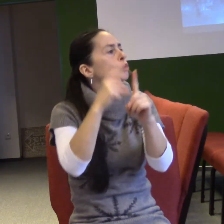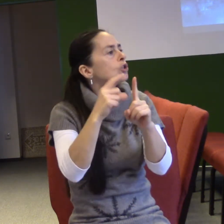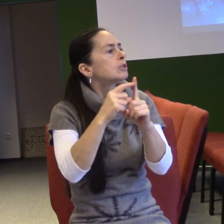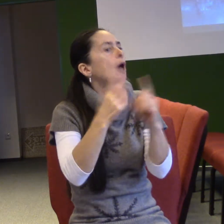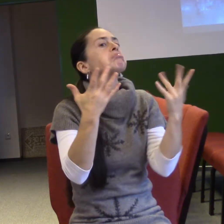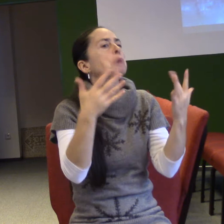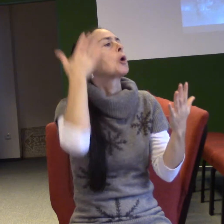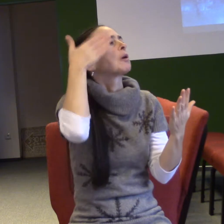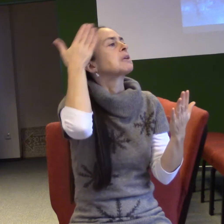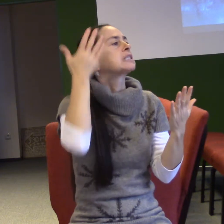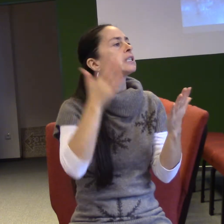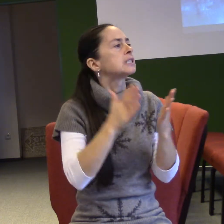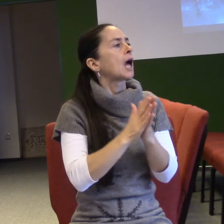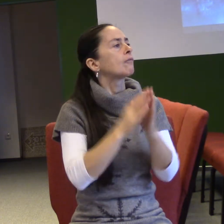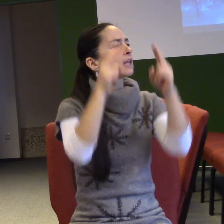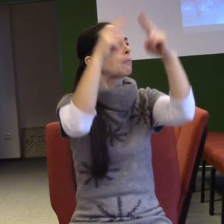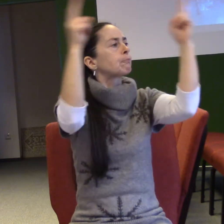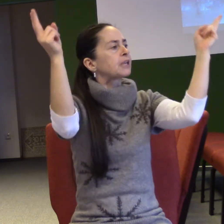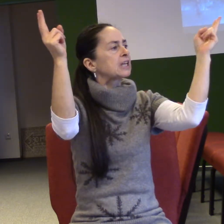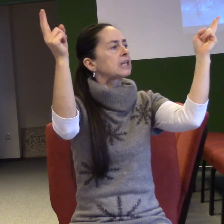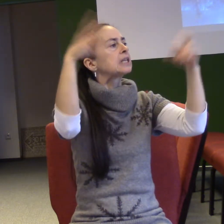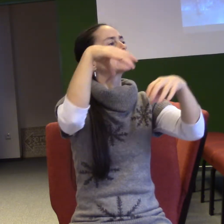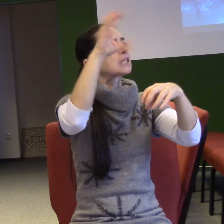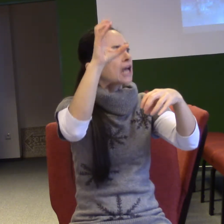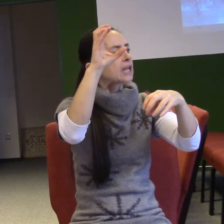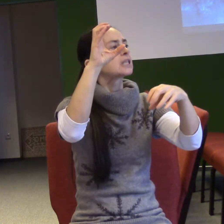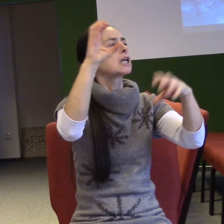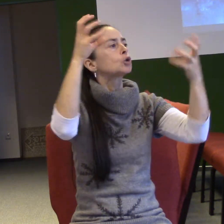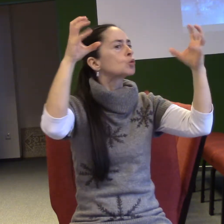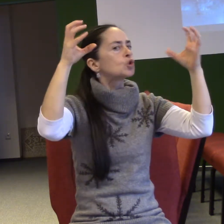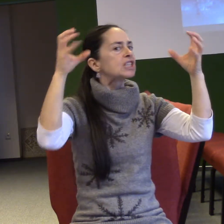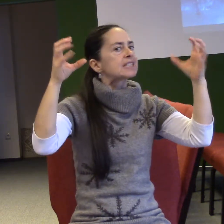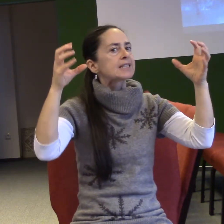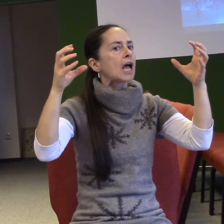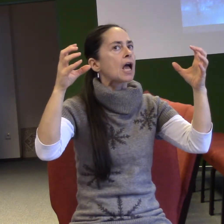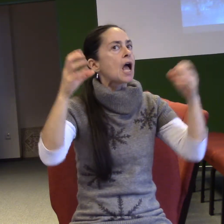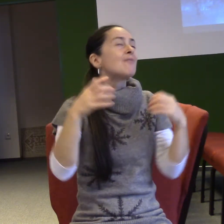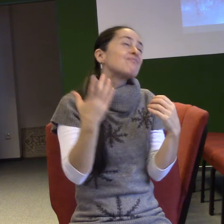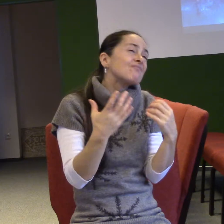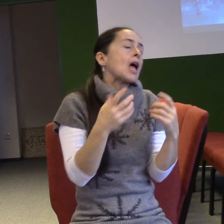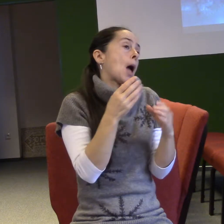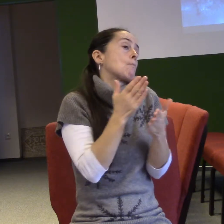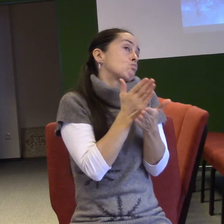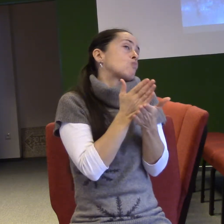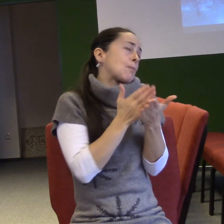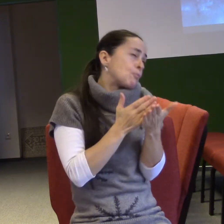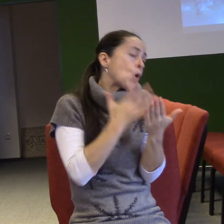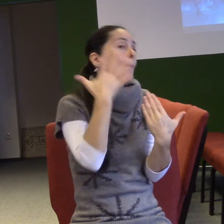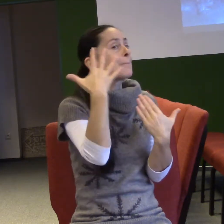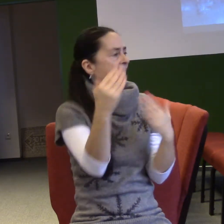Těch je míň, protože ty jsou dražší na výrobu. Takže v tuhle chvíli nás obíhá nějakých pět tisíc satelitu, ale zjistil jsem, že